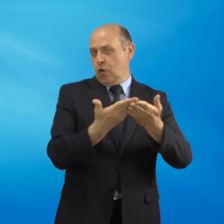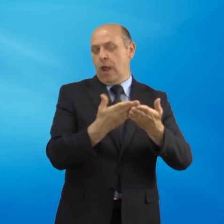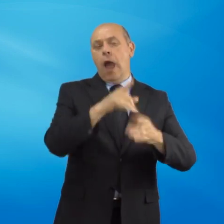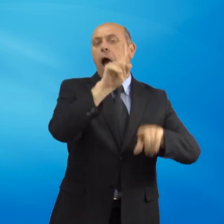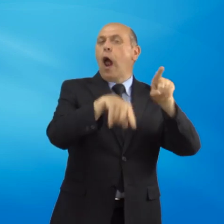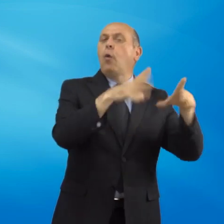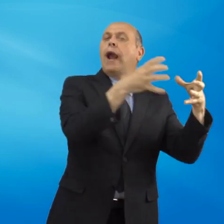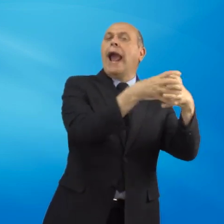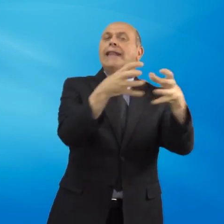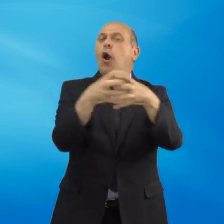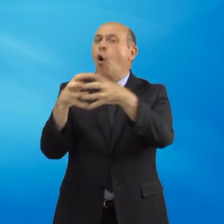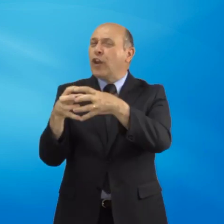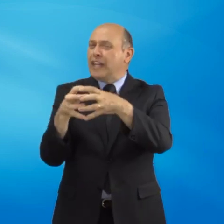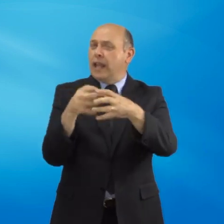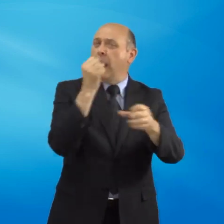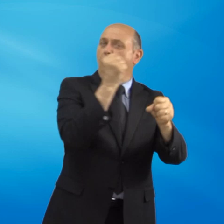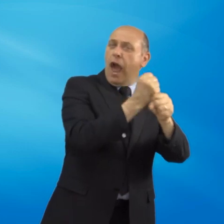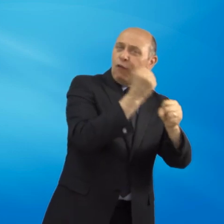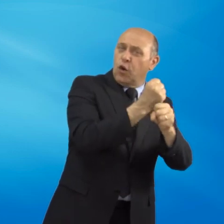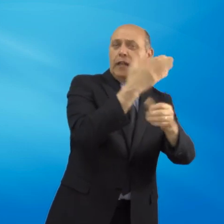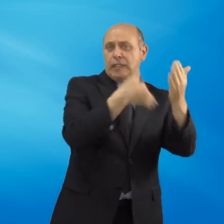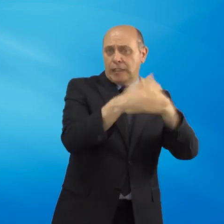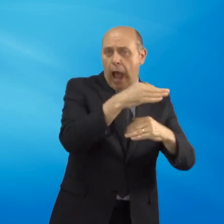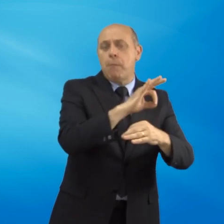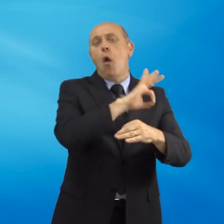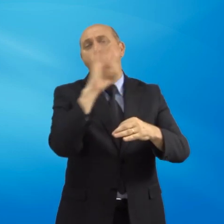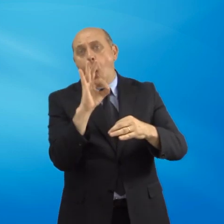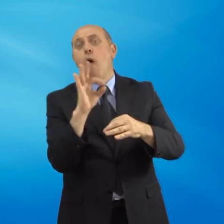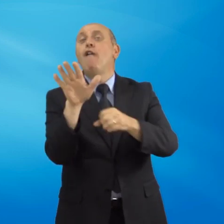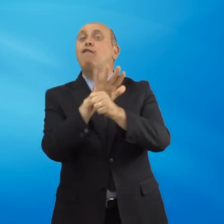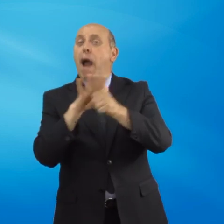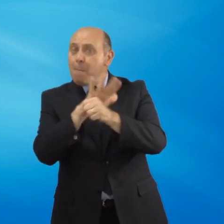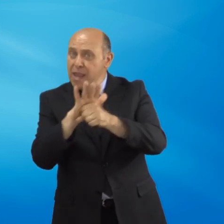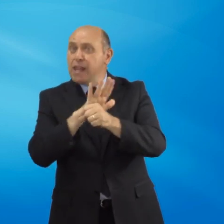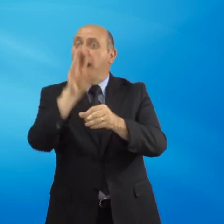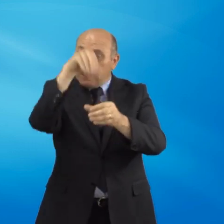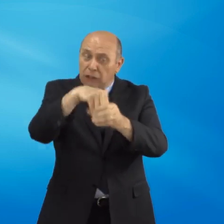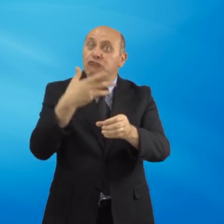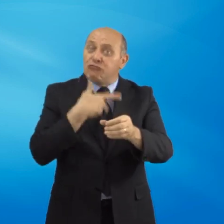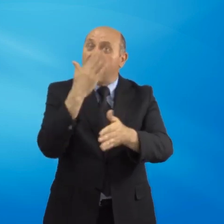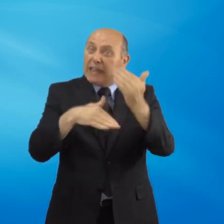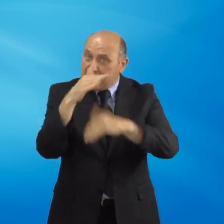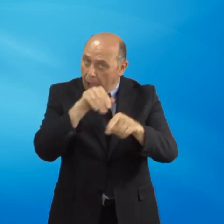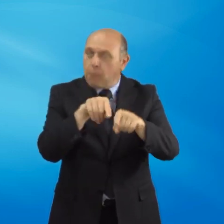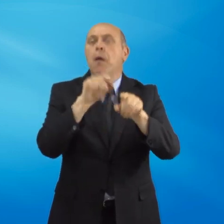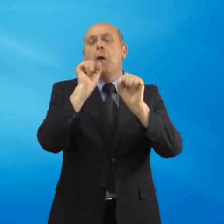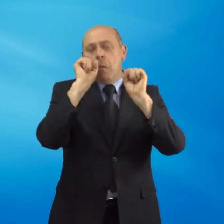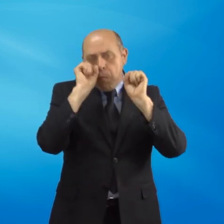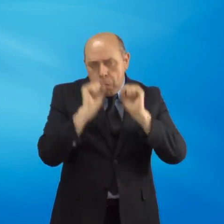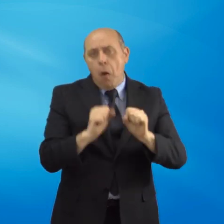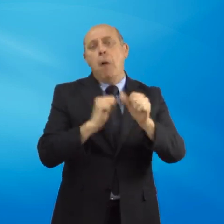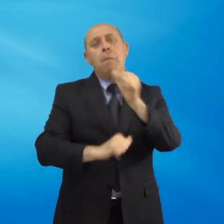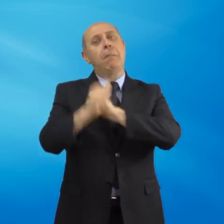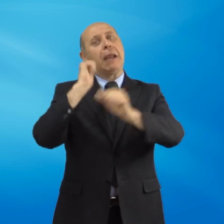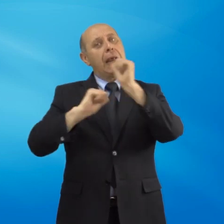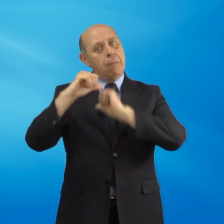disabili o familiari di disabili di andare in pensione anticipata quindi con il costo